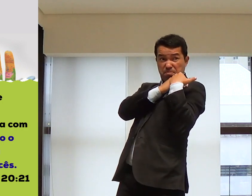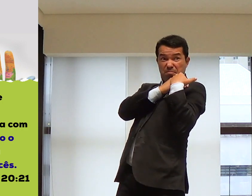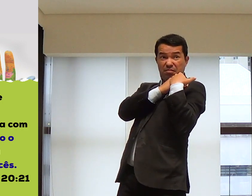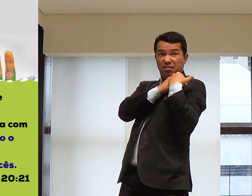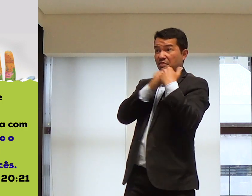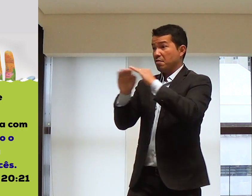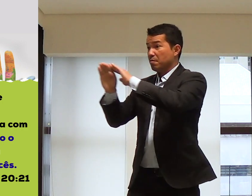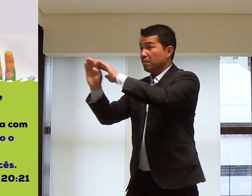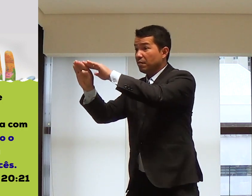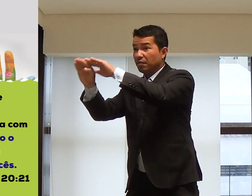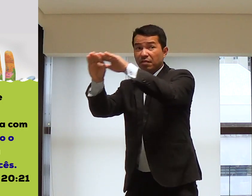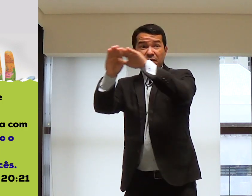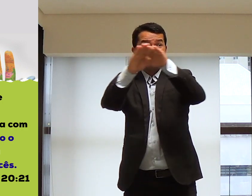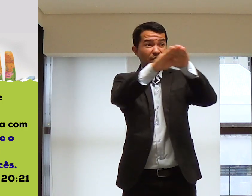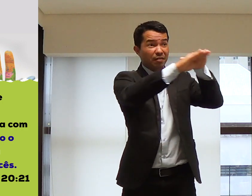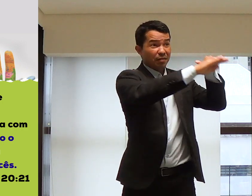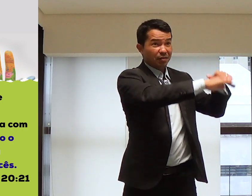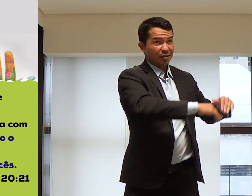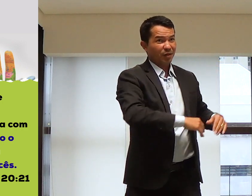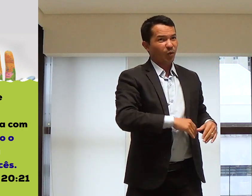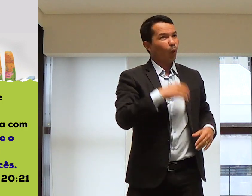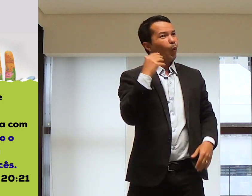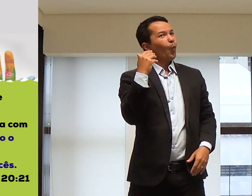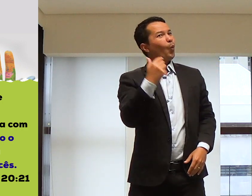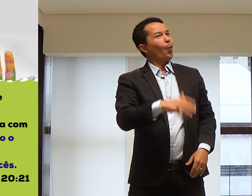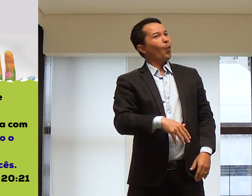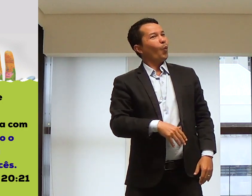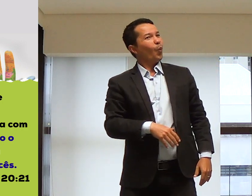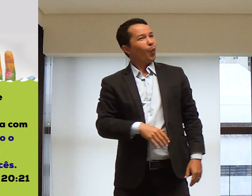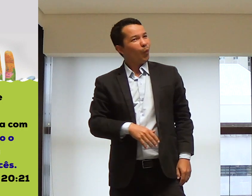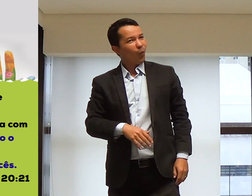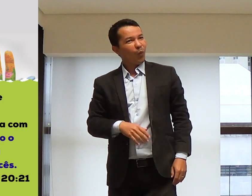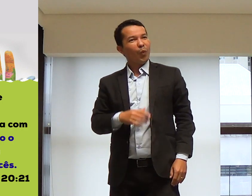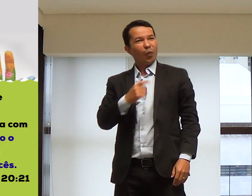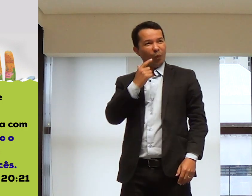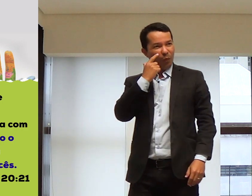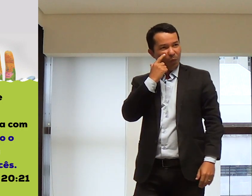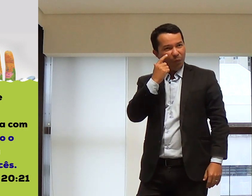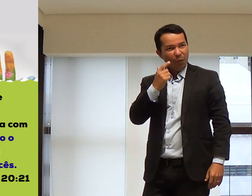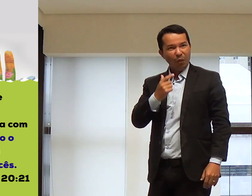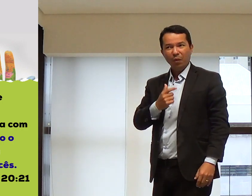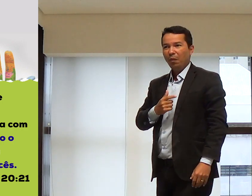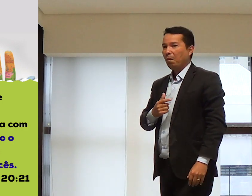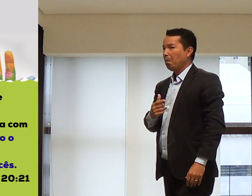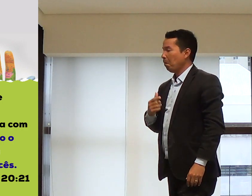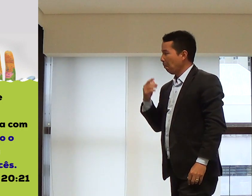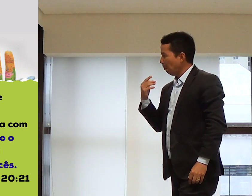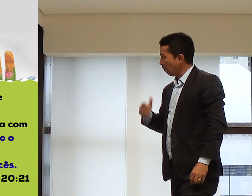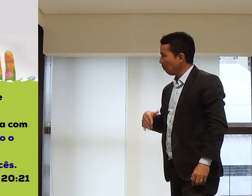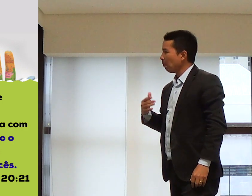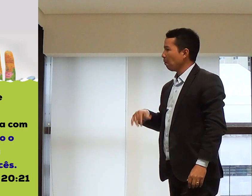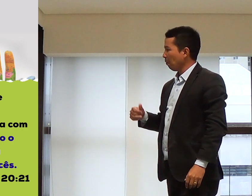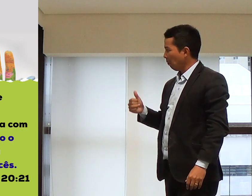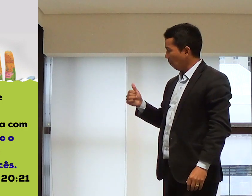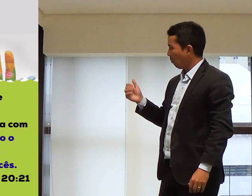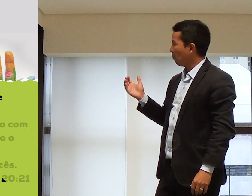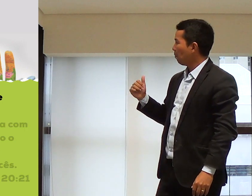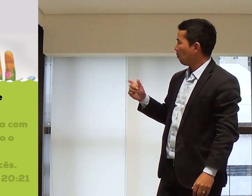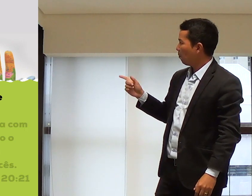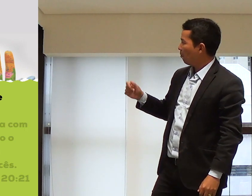Agora, os discípulos não estão aqui e essa responsabilidade está sobre mim e sobre você. Sim, pode